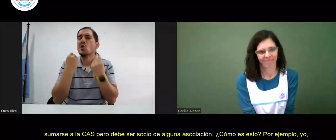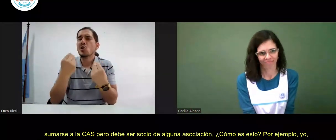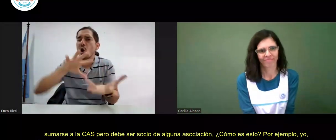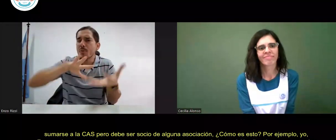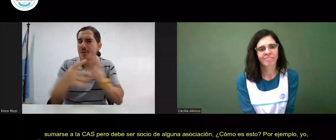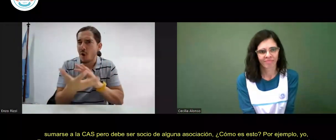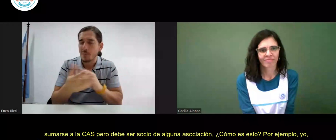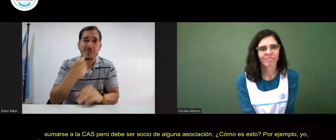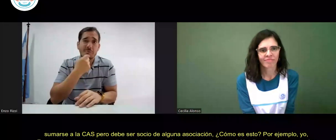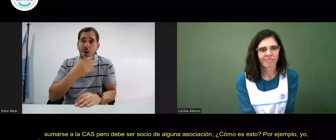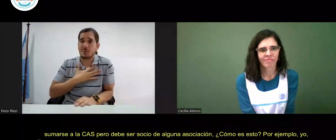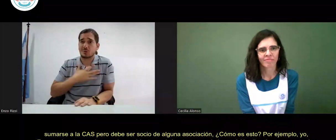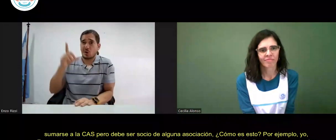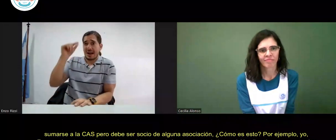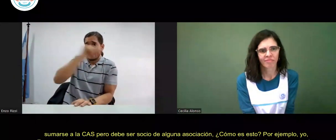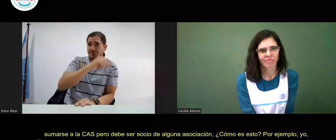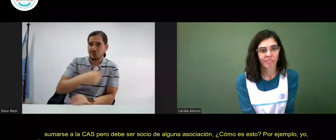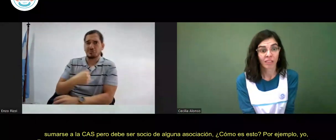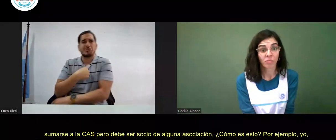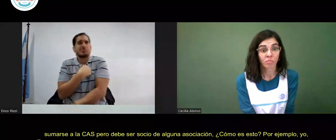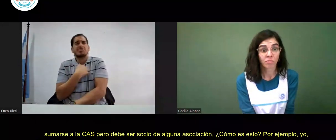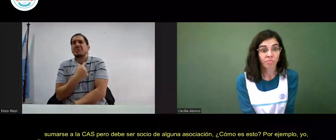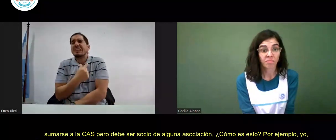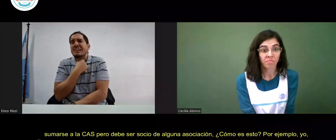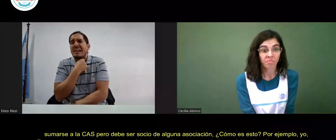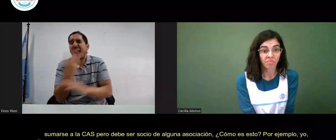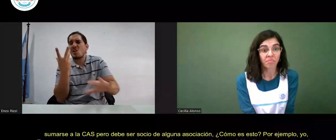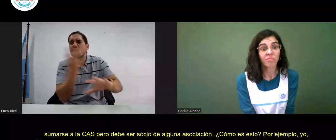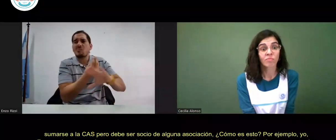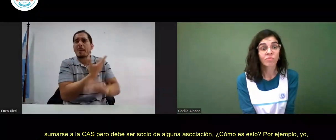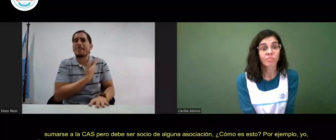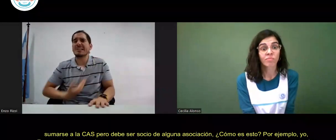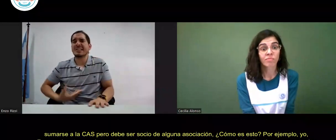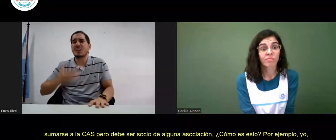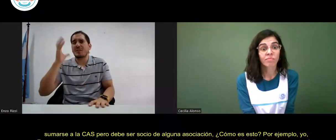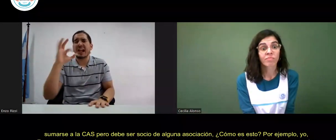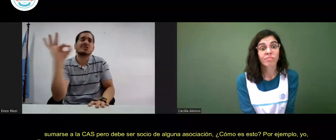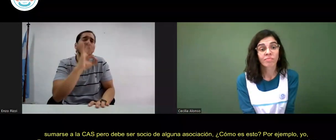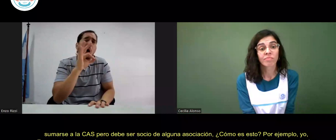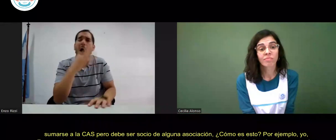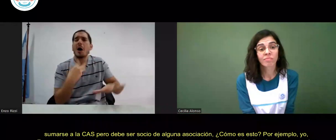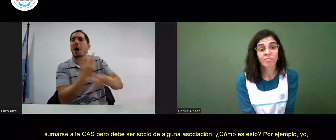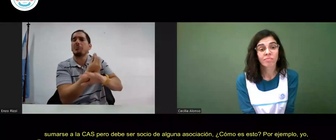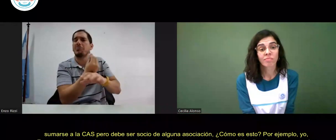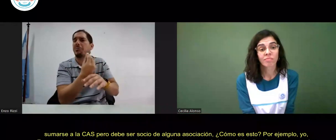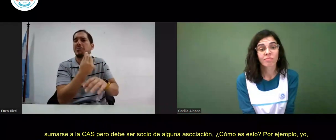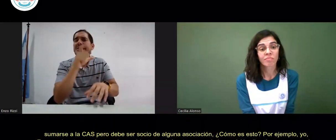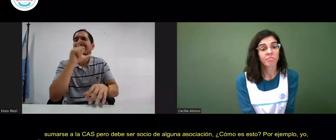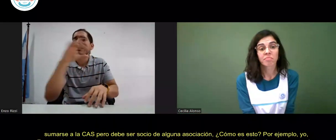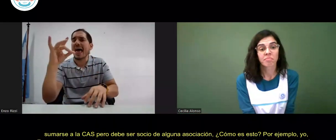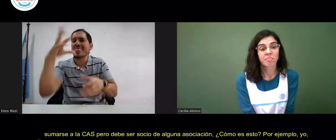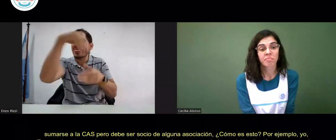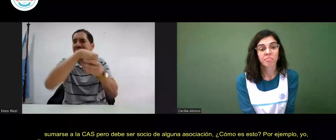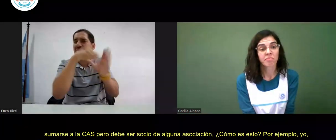¿Cómo es esto? Por ejemplo, yo, Enzo, quiero tomar el cargo de presidente, o algún otro cargo de la comisión